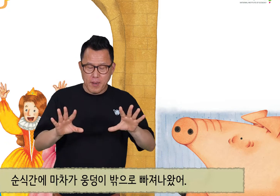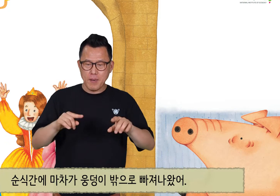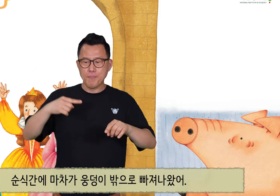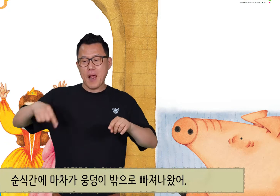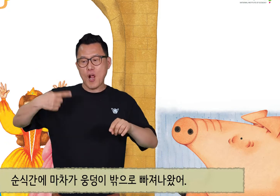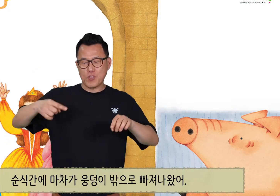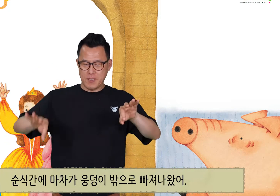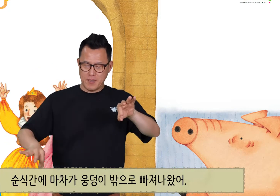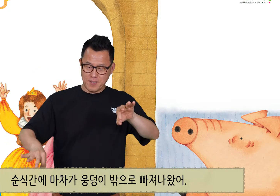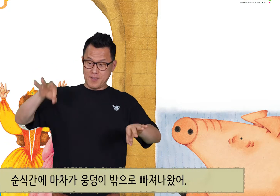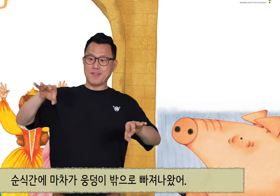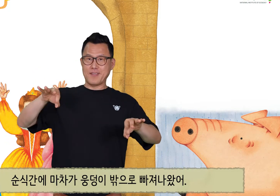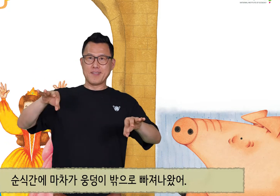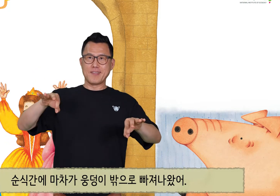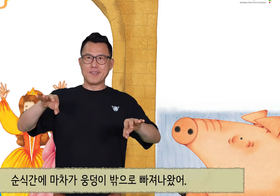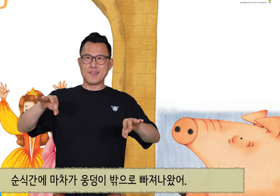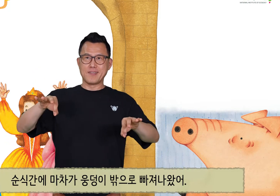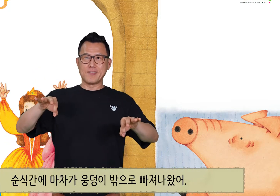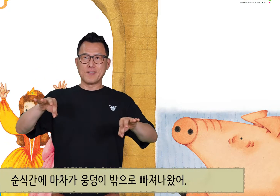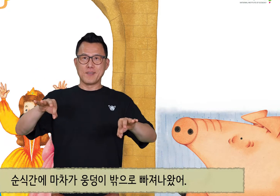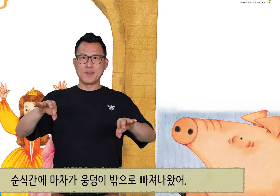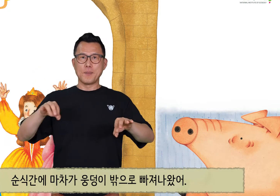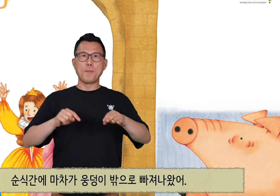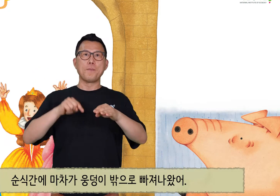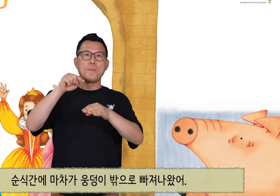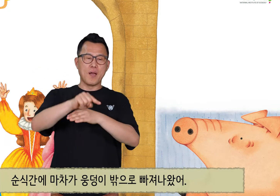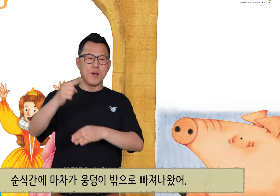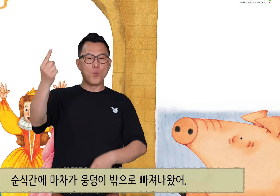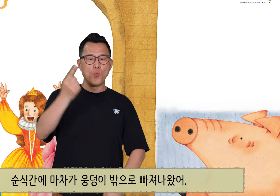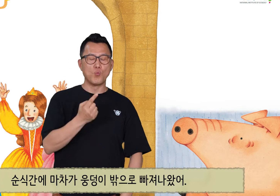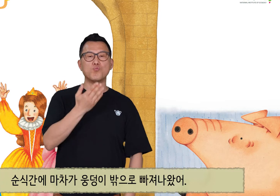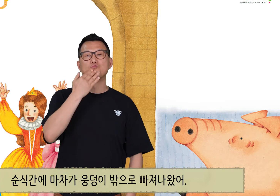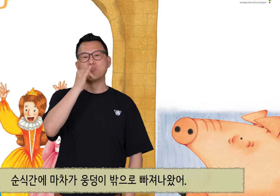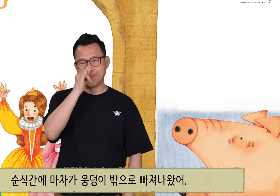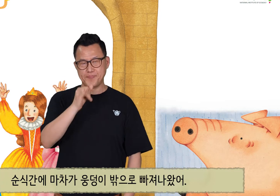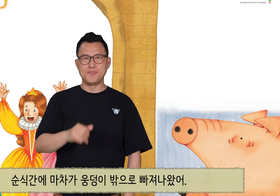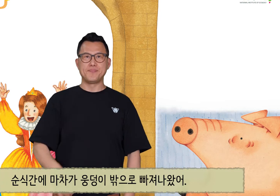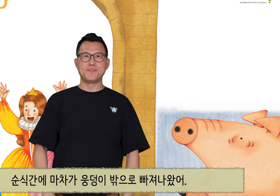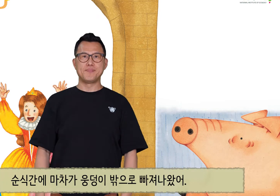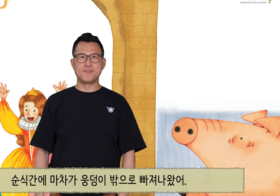순식간에 마차가 웅덩이 밖으로 빠져나왔어.